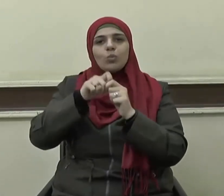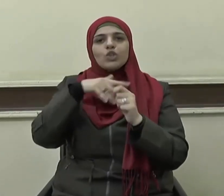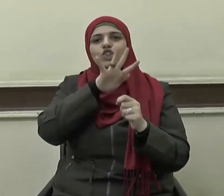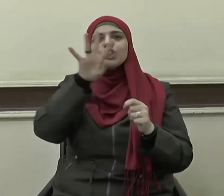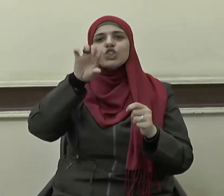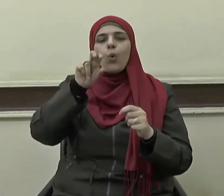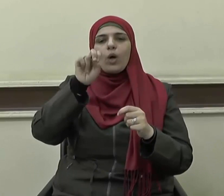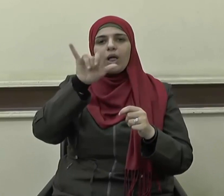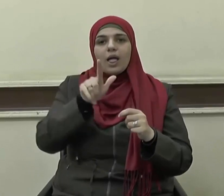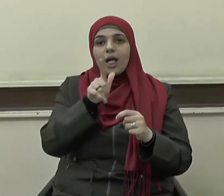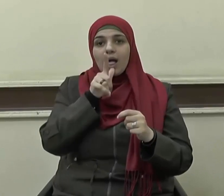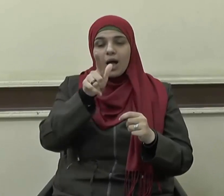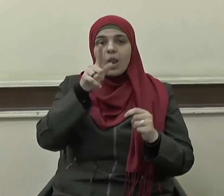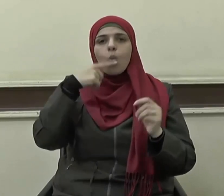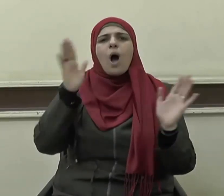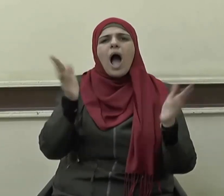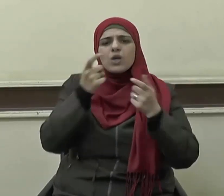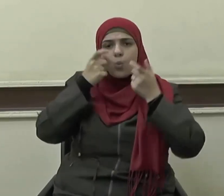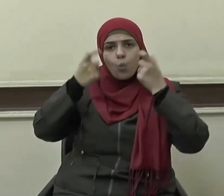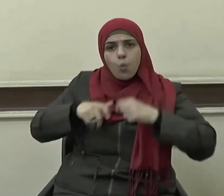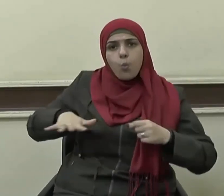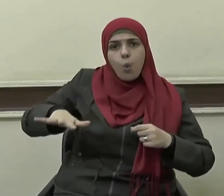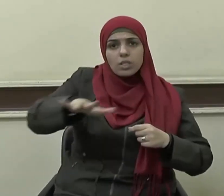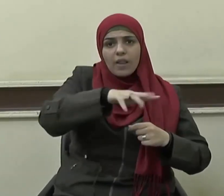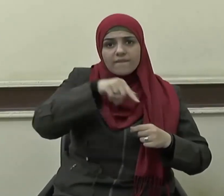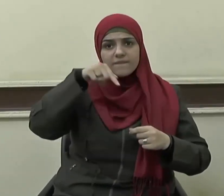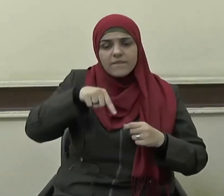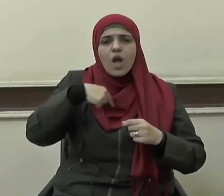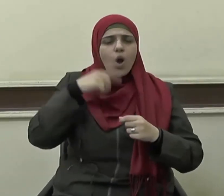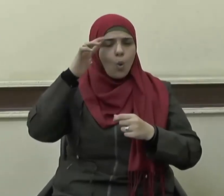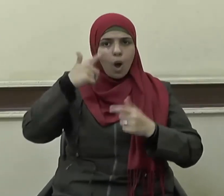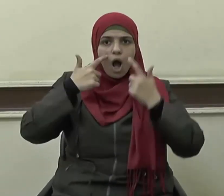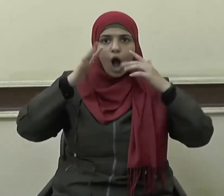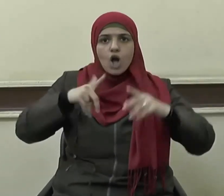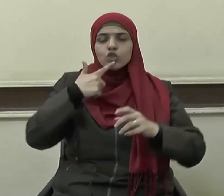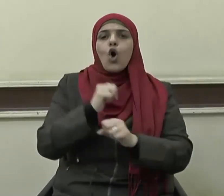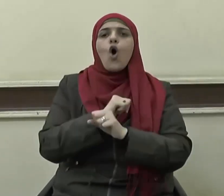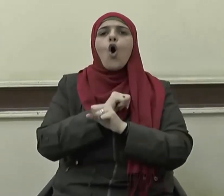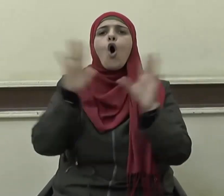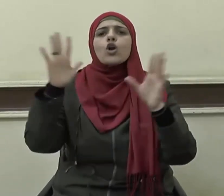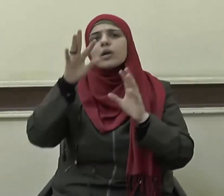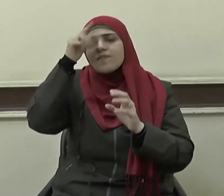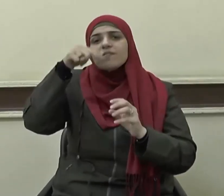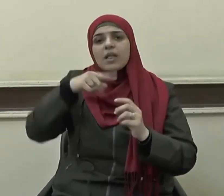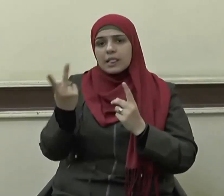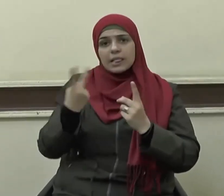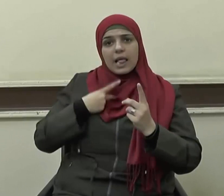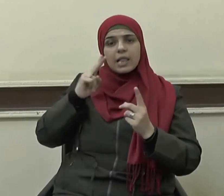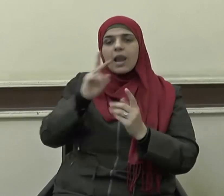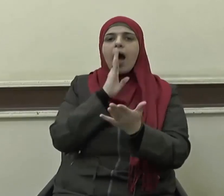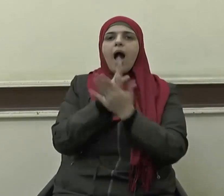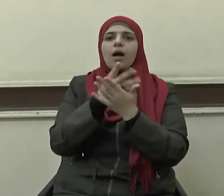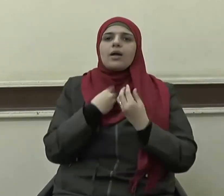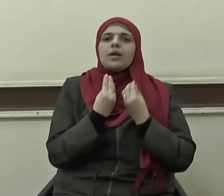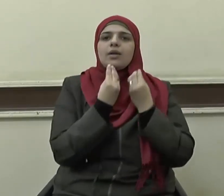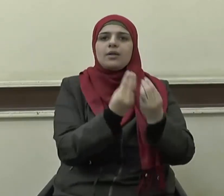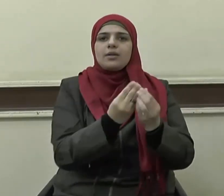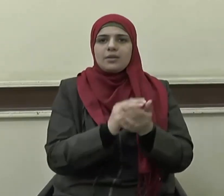قال وللأوطان في دم كل حر يد سلفت ودين مستحق ويقول حافظ